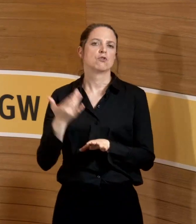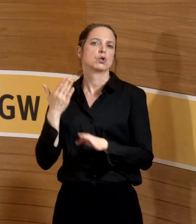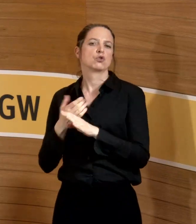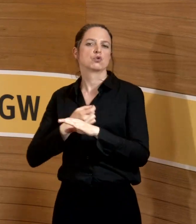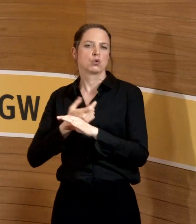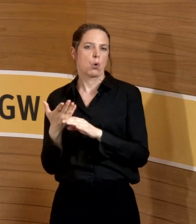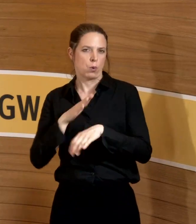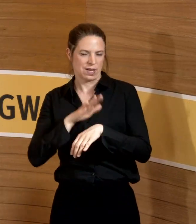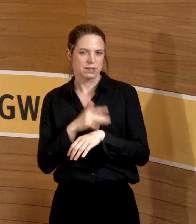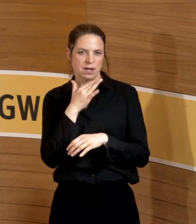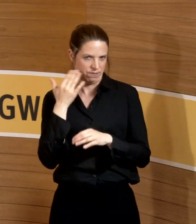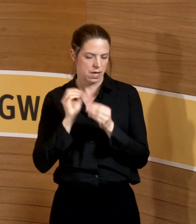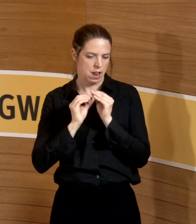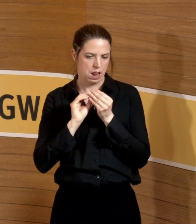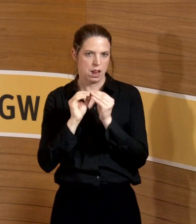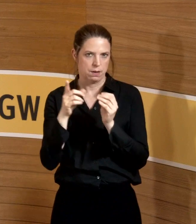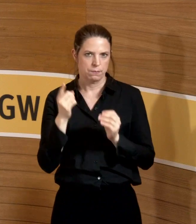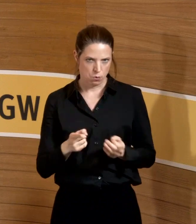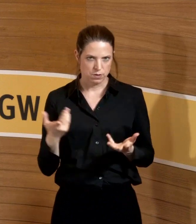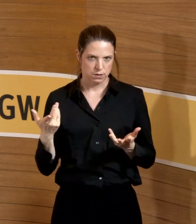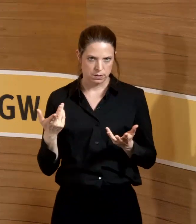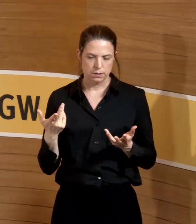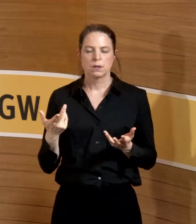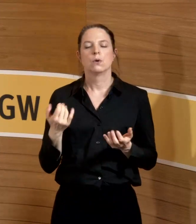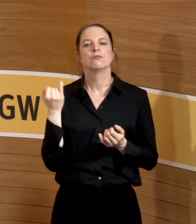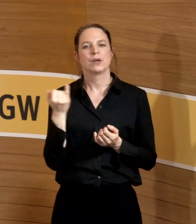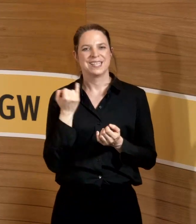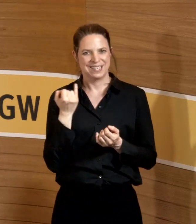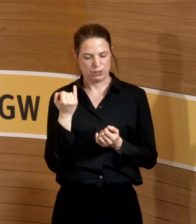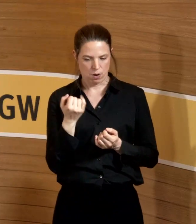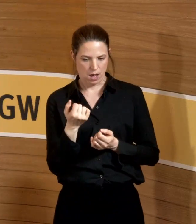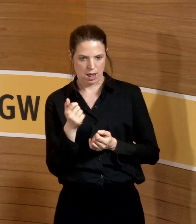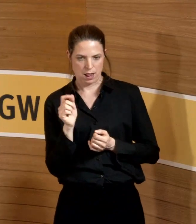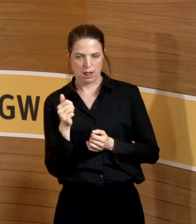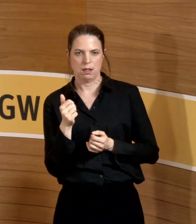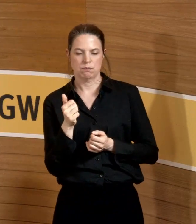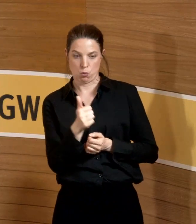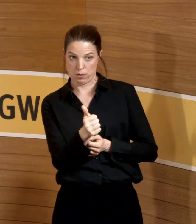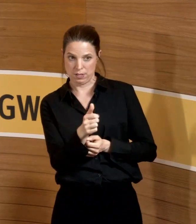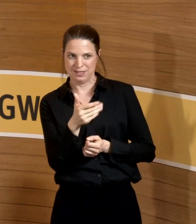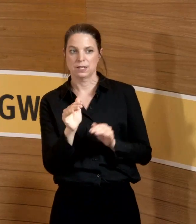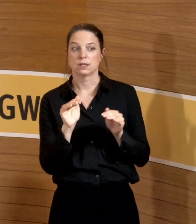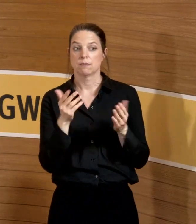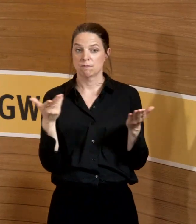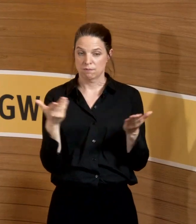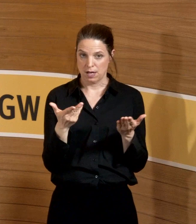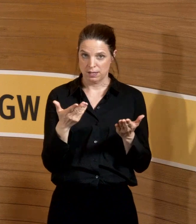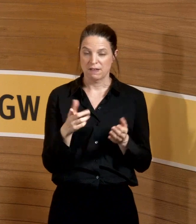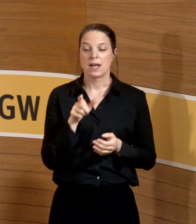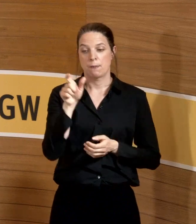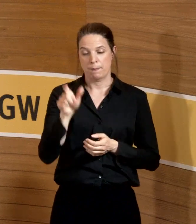Bei unserer individuellen Gefährdungsbeurteilung ist das übrig geblieben. Natürlich kein Umgang mit Patienten, die